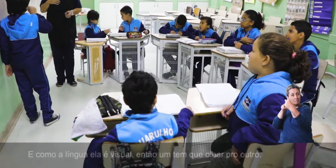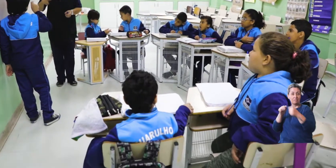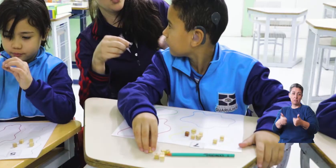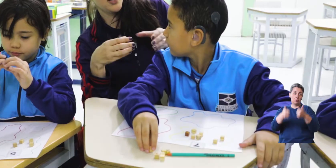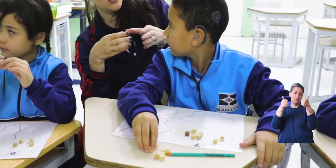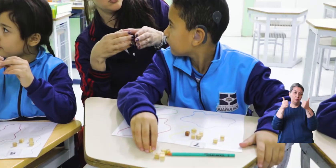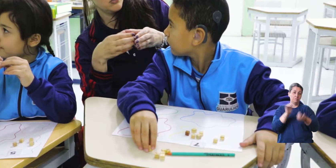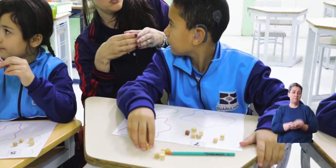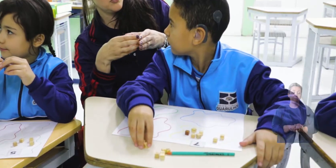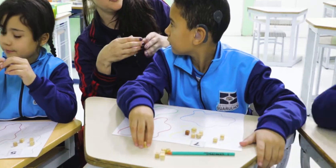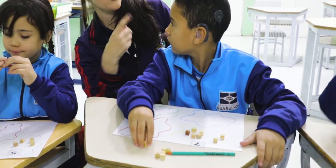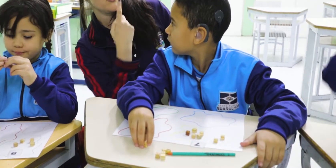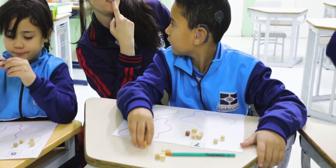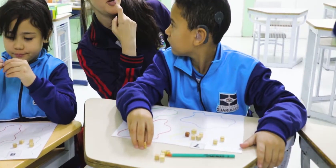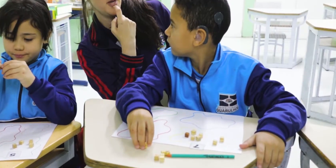o outro.